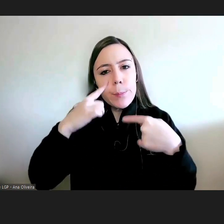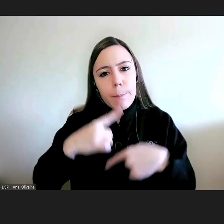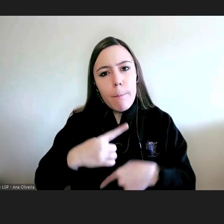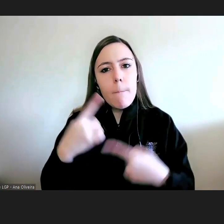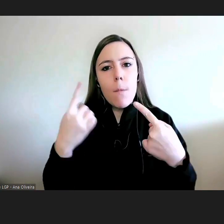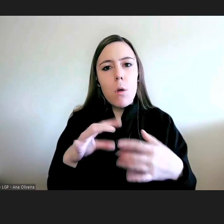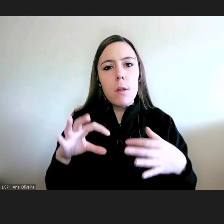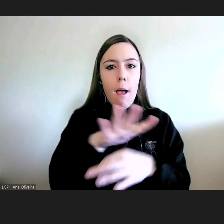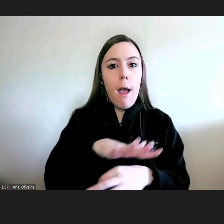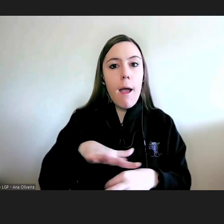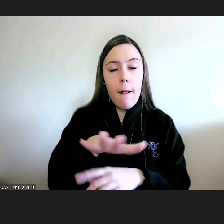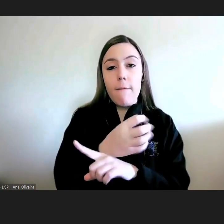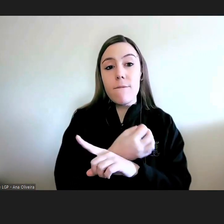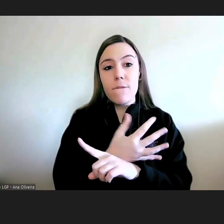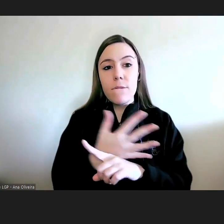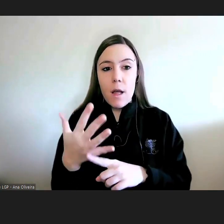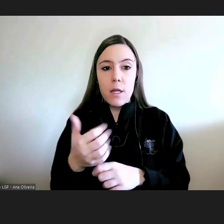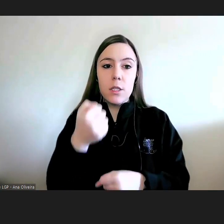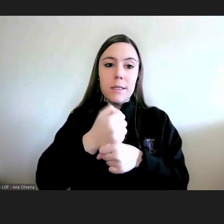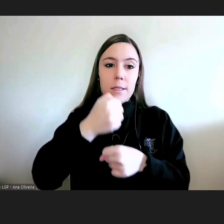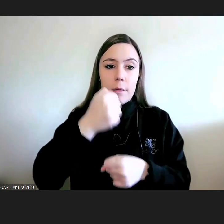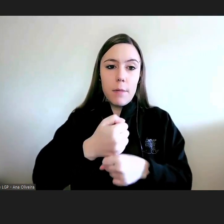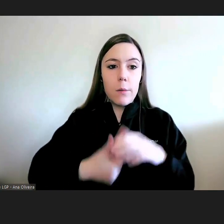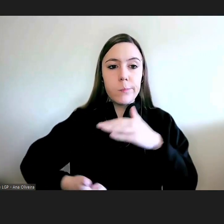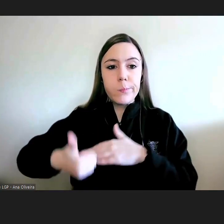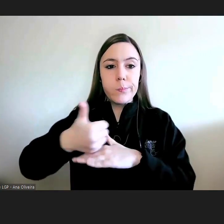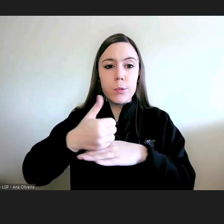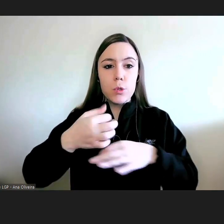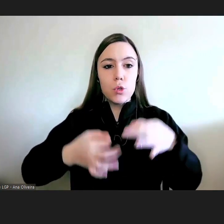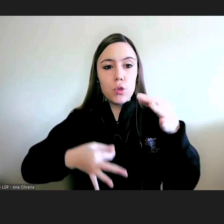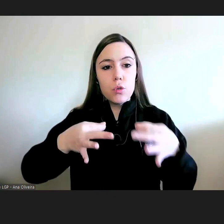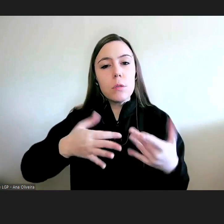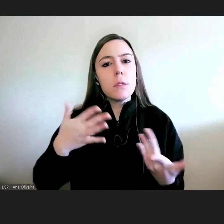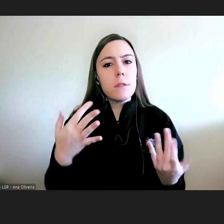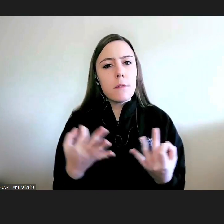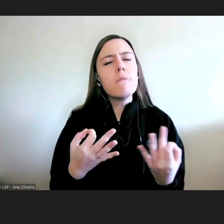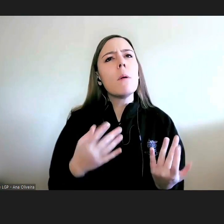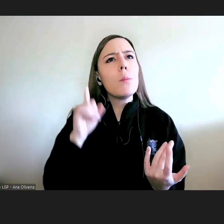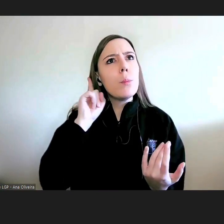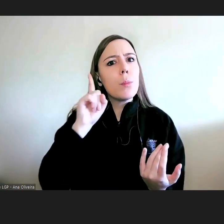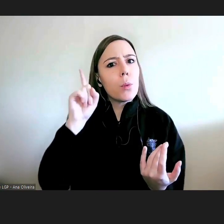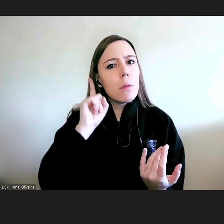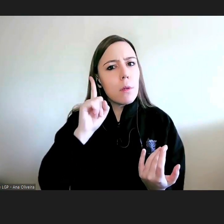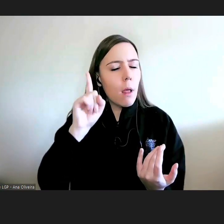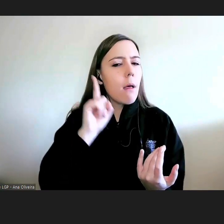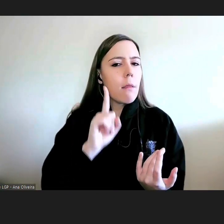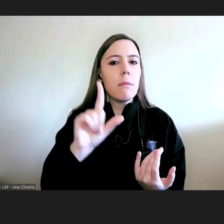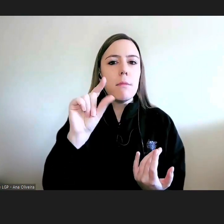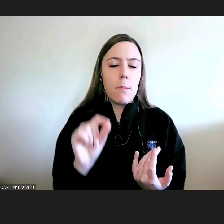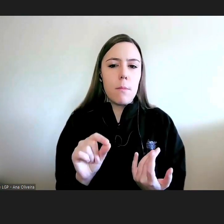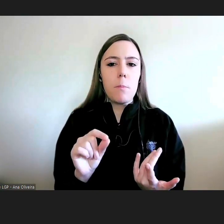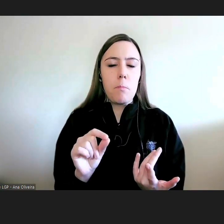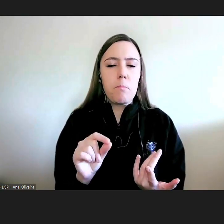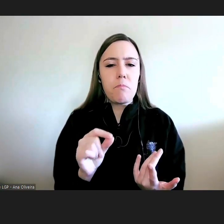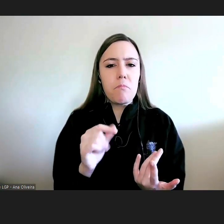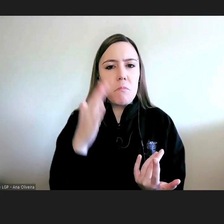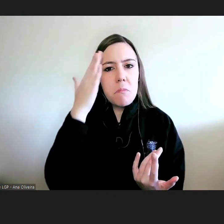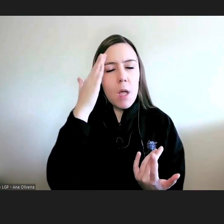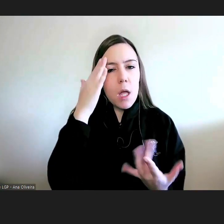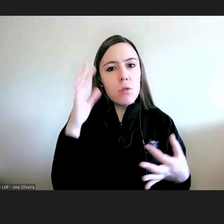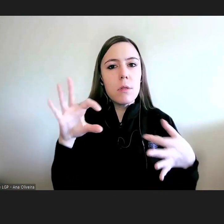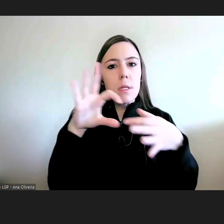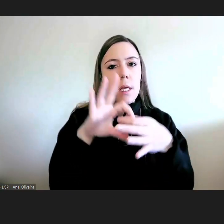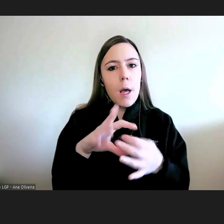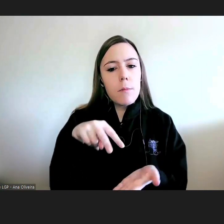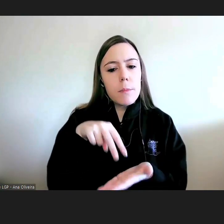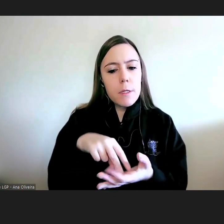áreas da atuação do Provedor de Justiça, que parecem significativos, que nos parecem significativos desta presença